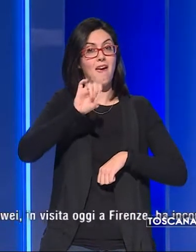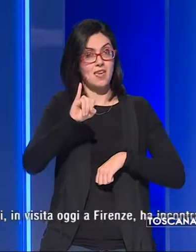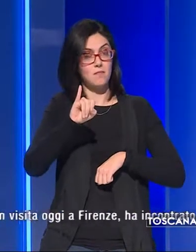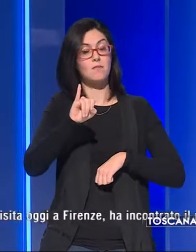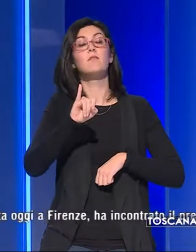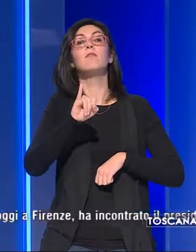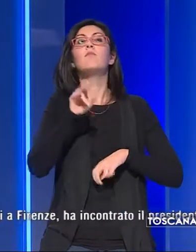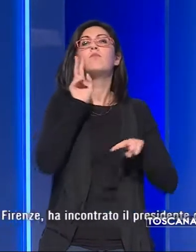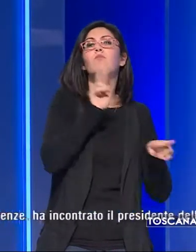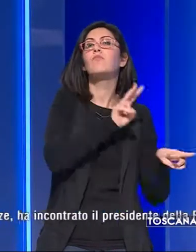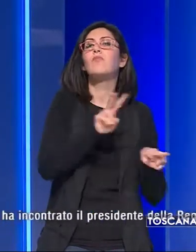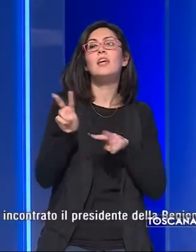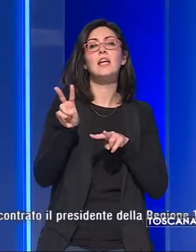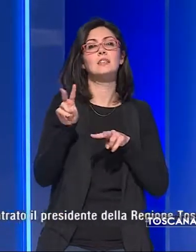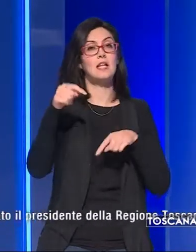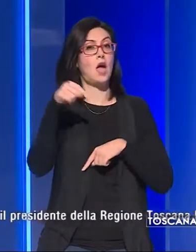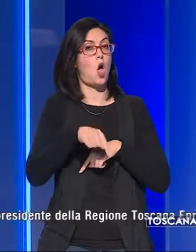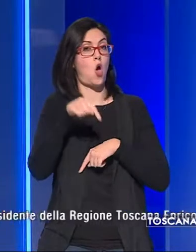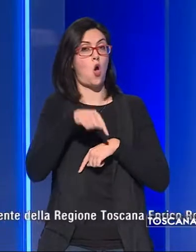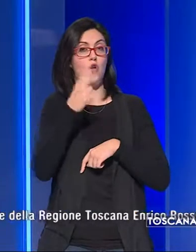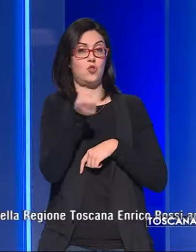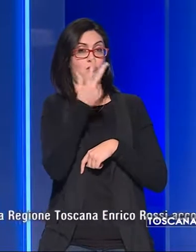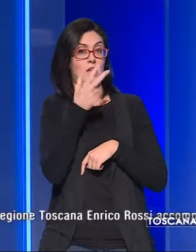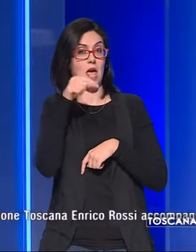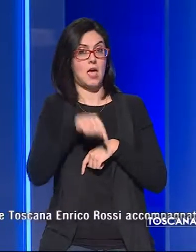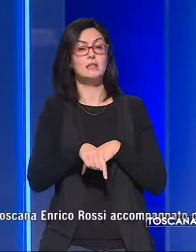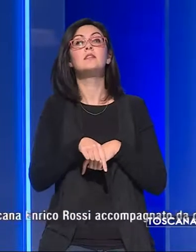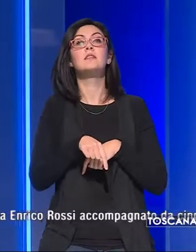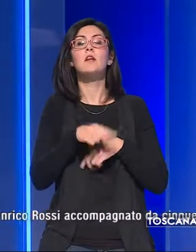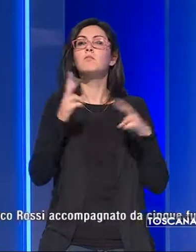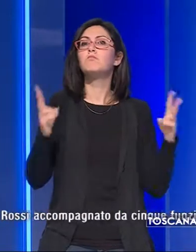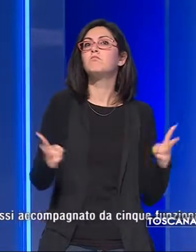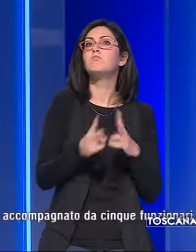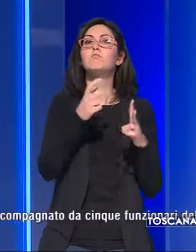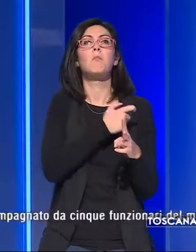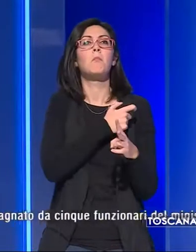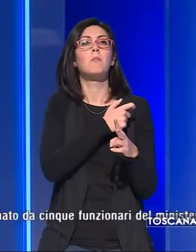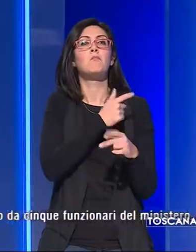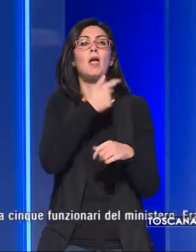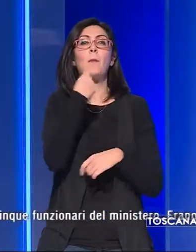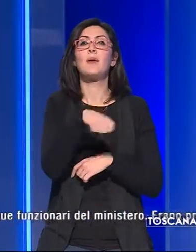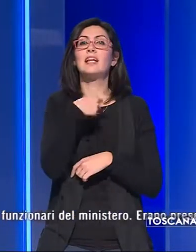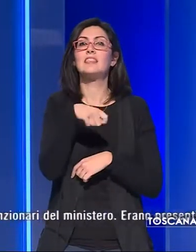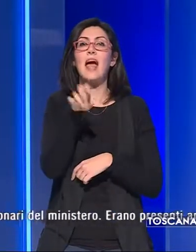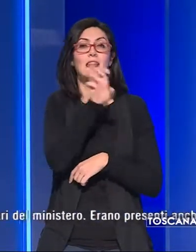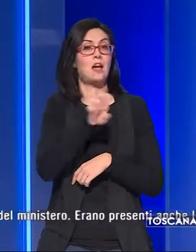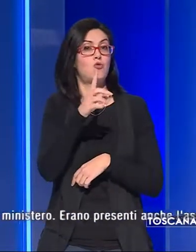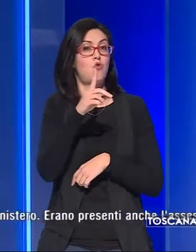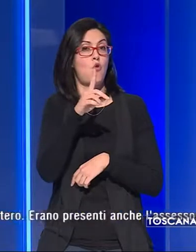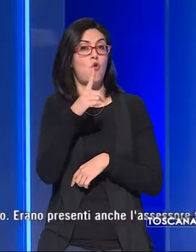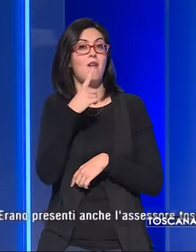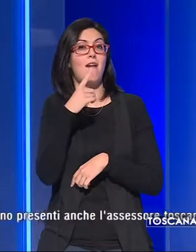in visita oggi a Firenze, ha incontrato il presidente della regione toscana,